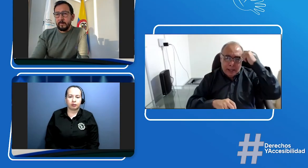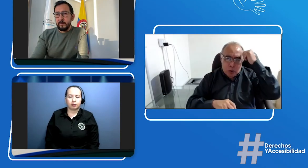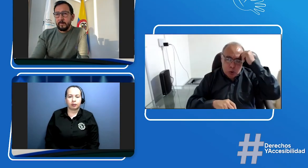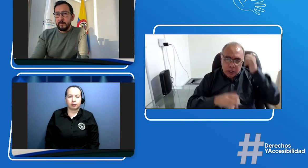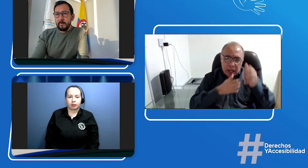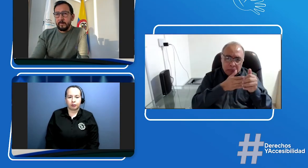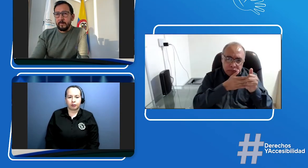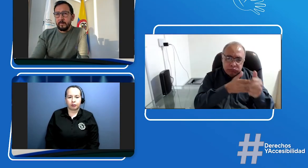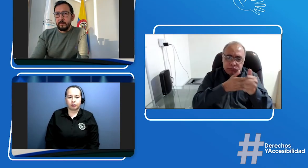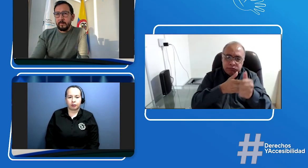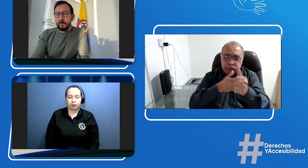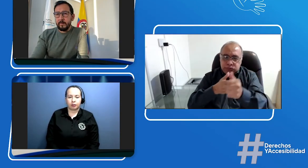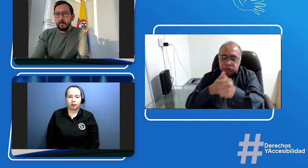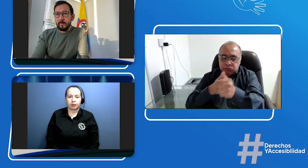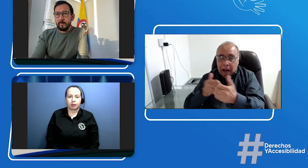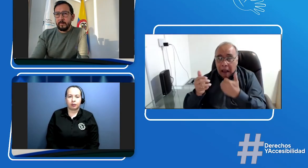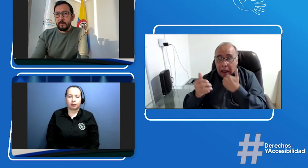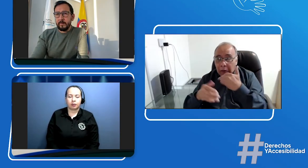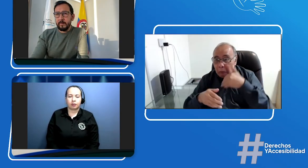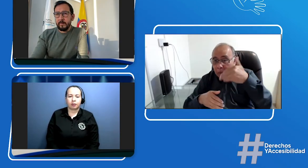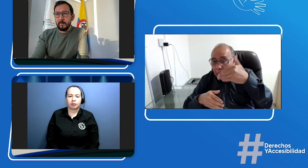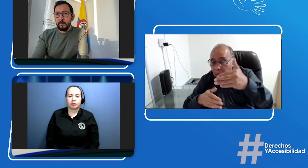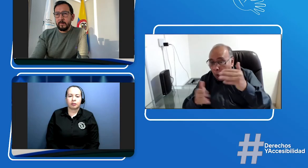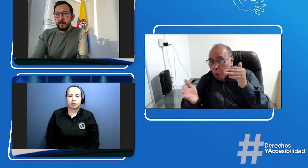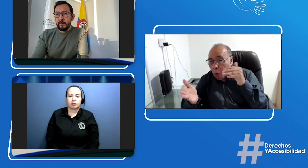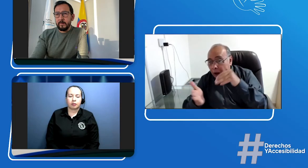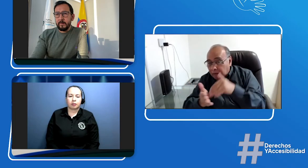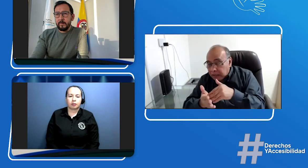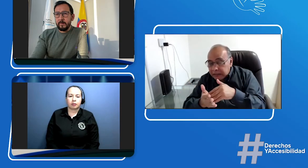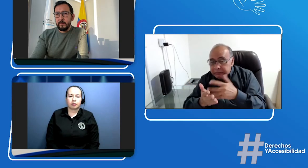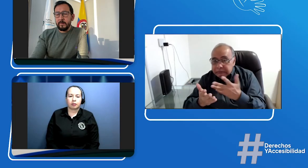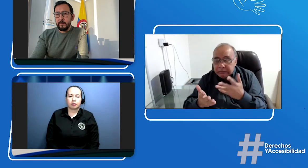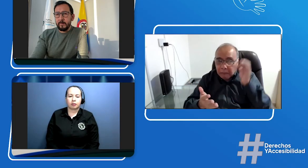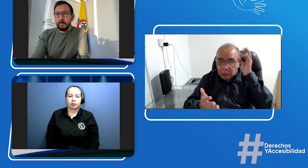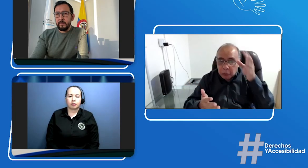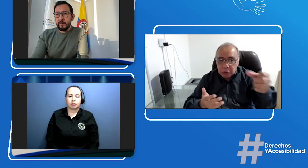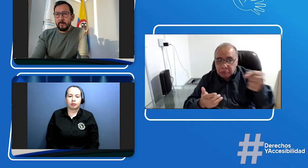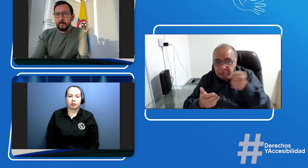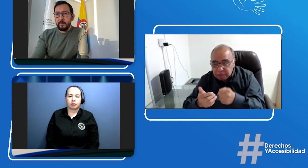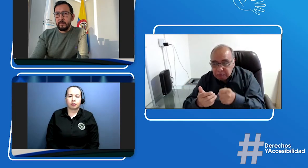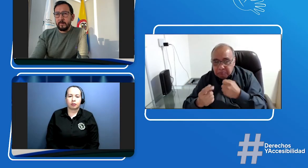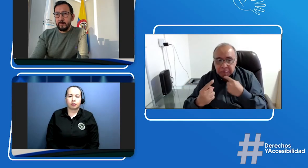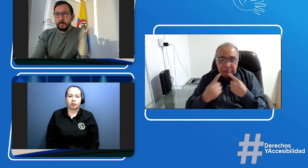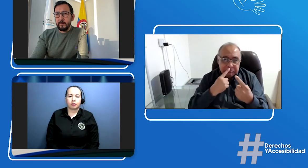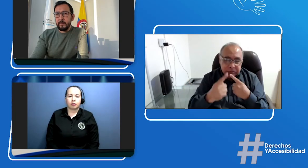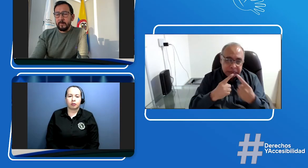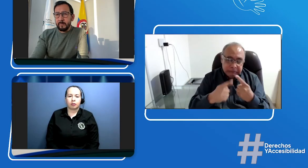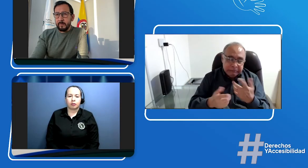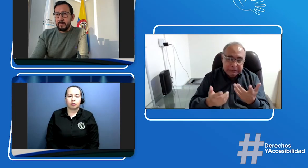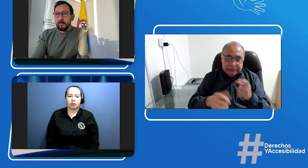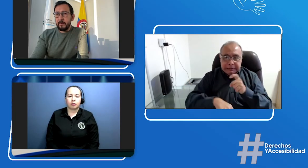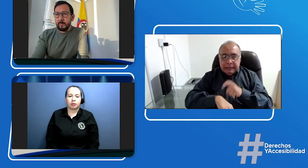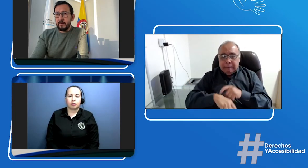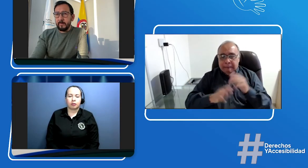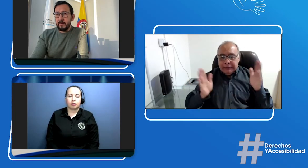la comunidad sorda también tiene muchas preguntas vamos a hacer este proceso pedagógico con la comunidad y pues